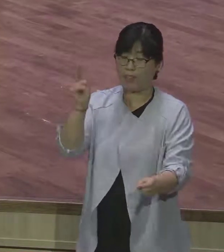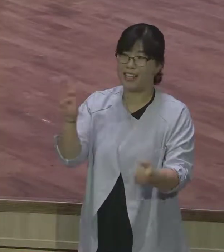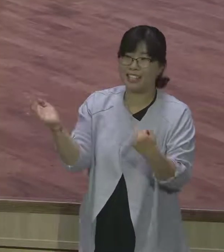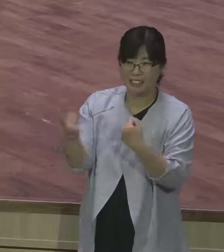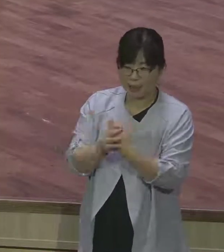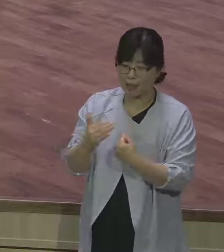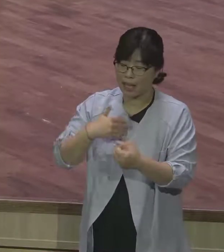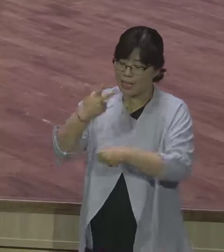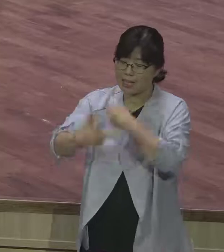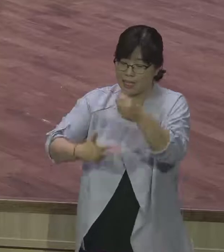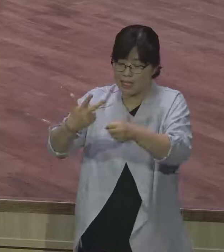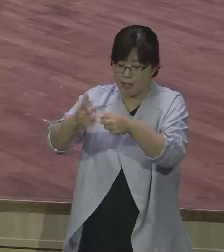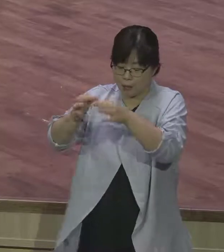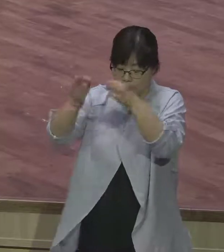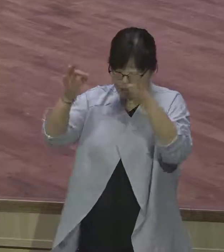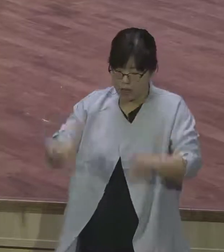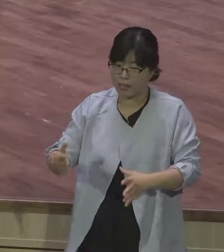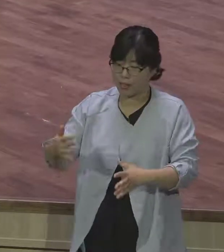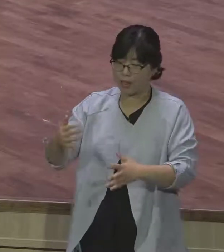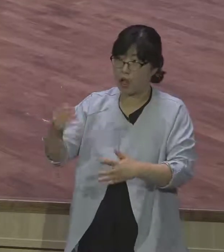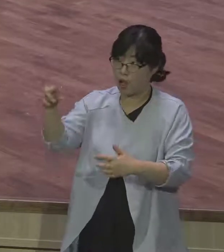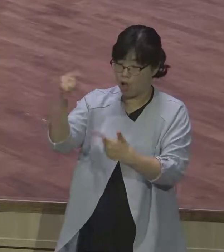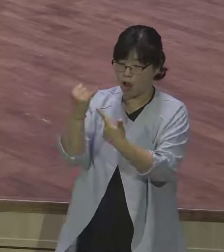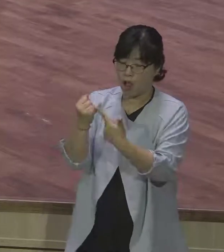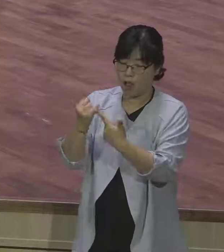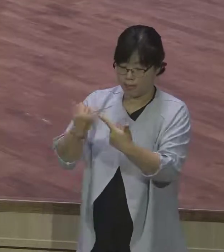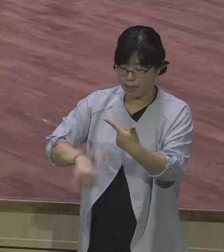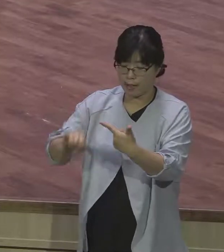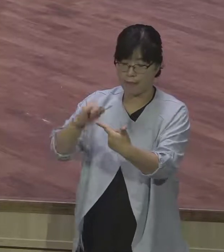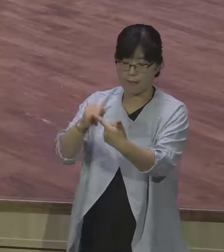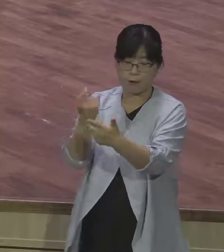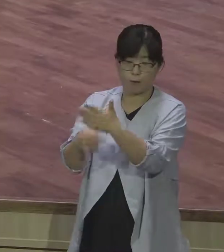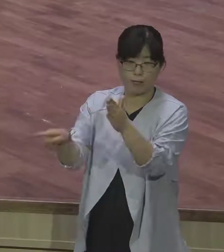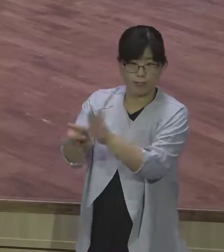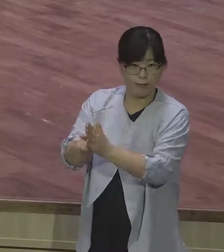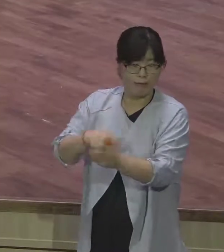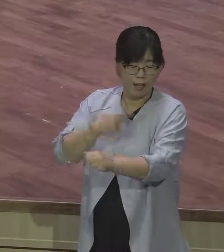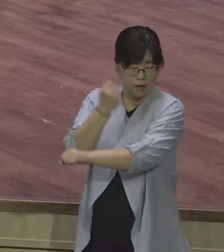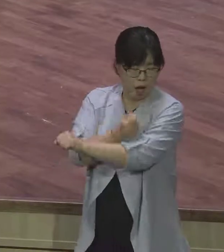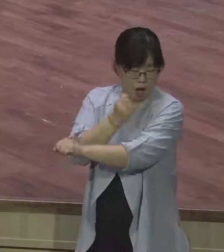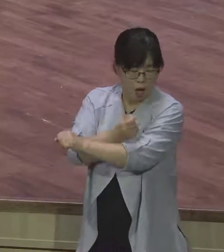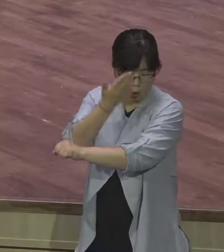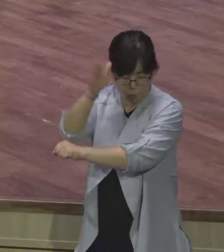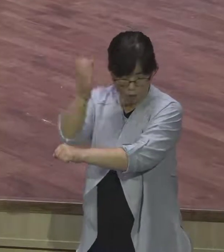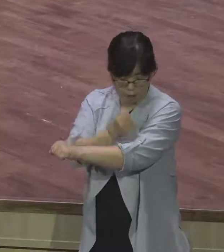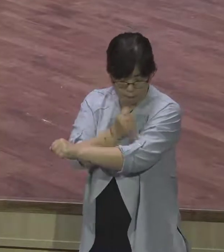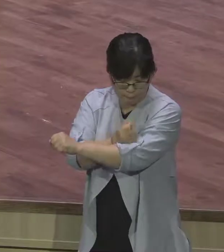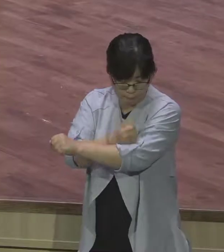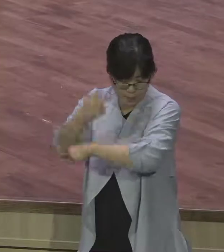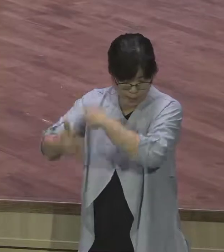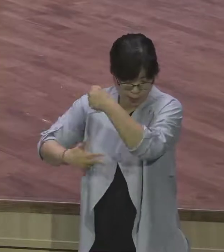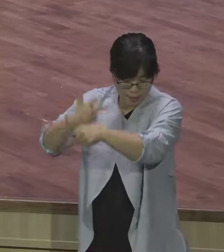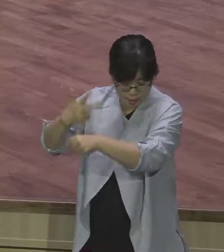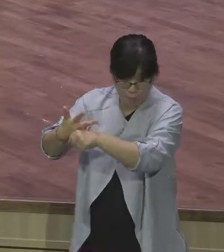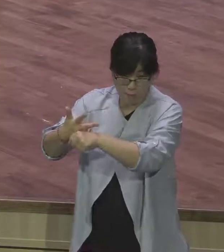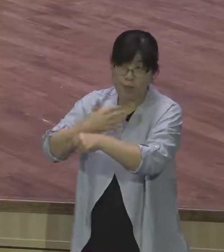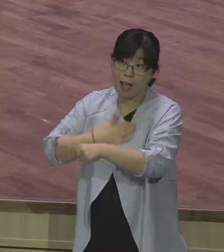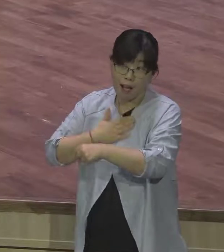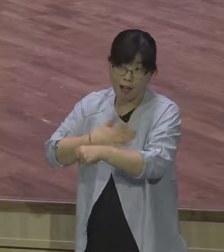일한 값으로 대신하자. 이렇게 이야기를 했어요. 만약 야곱이